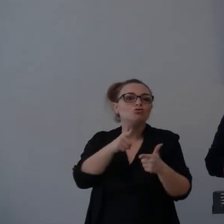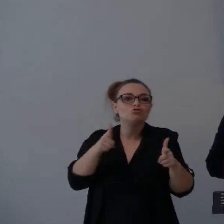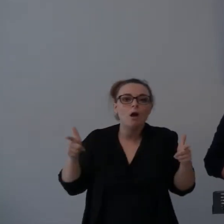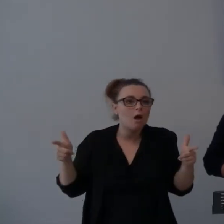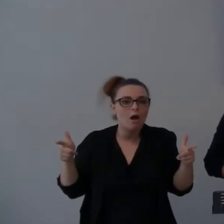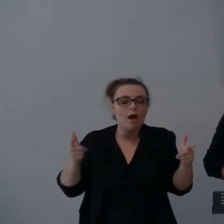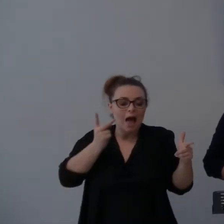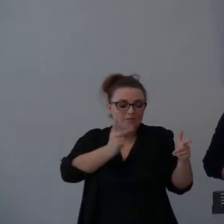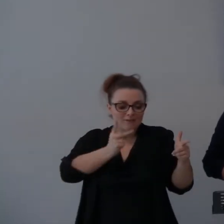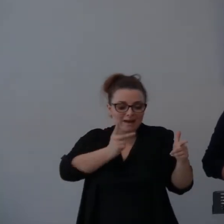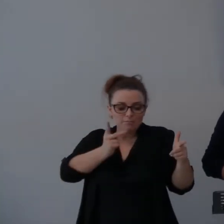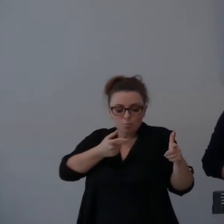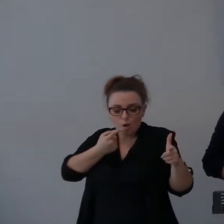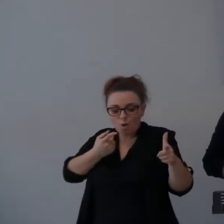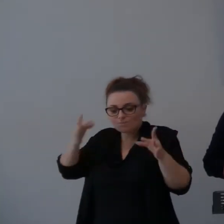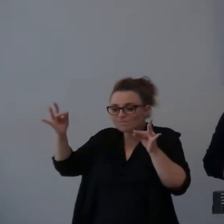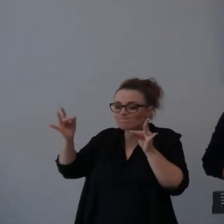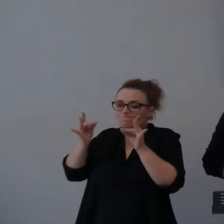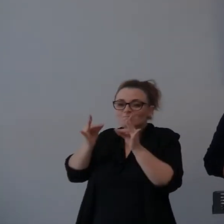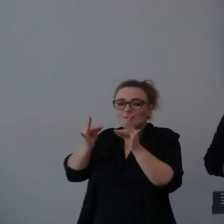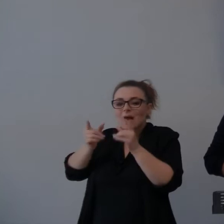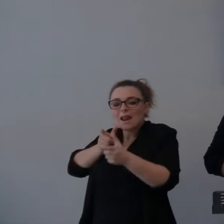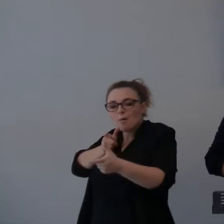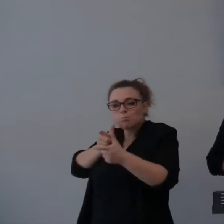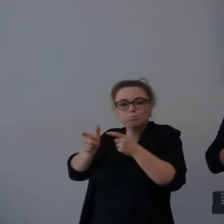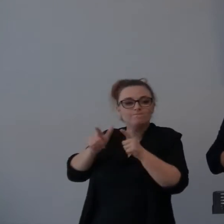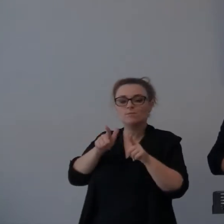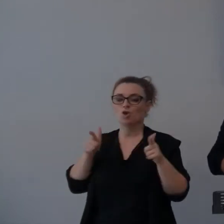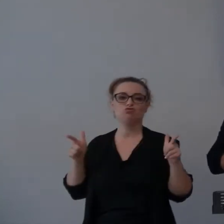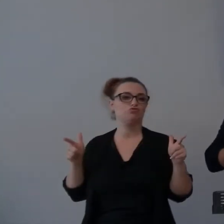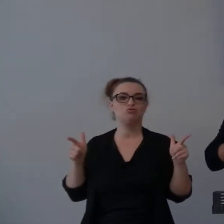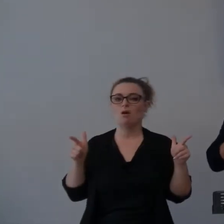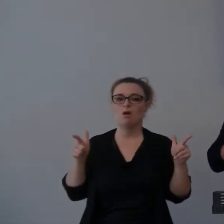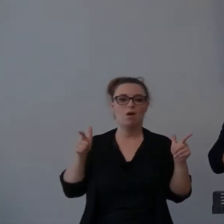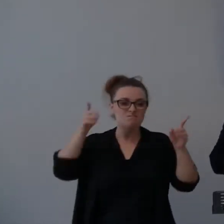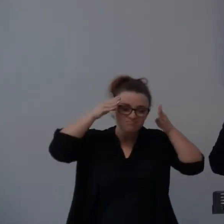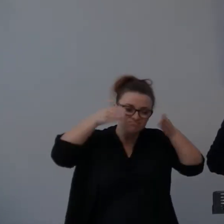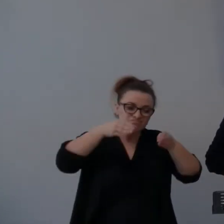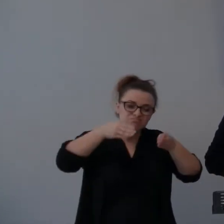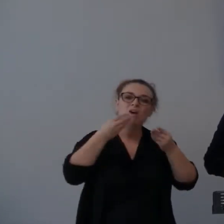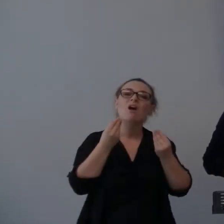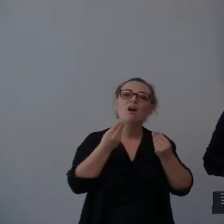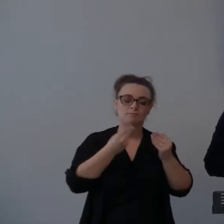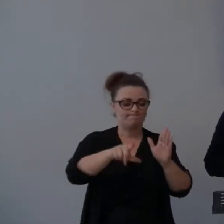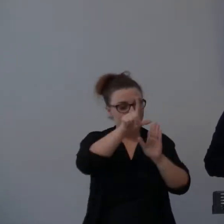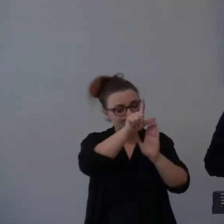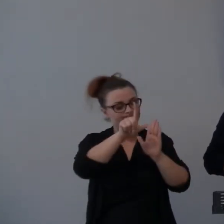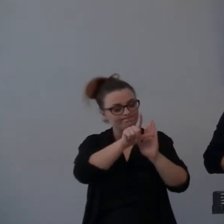reale comunione con il Signore. C'erano tante leggi, si viveva per recetti, bisognava osservare dei